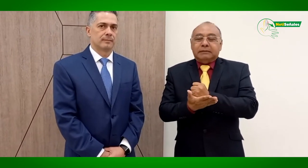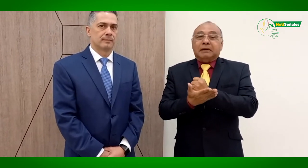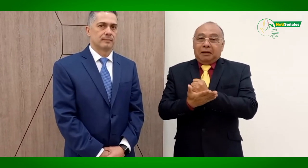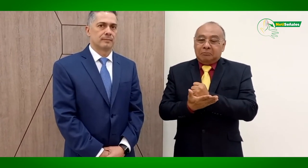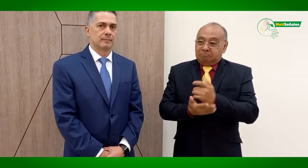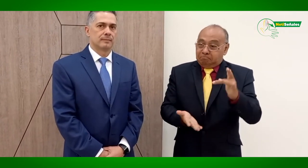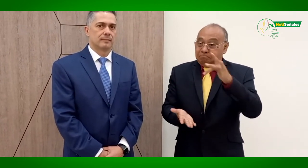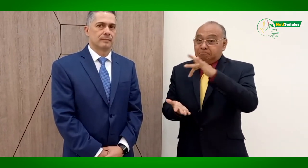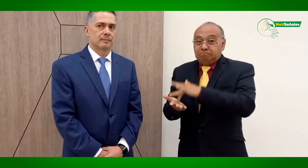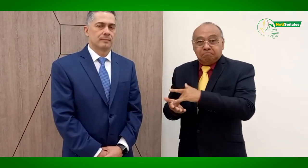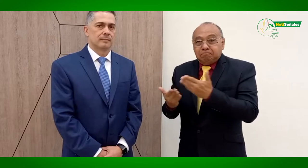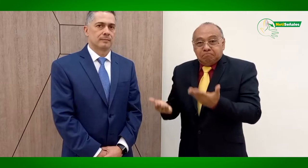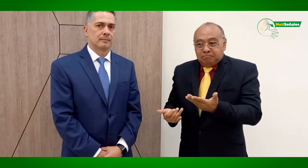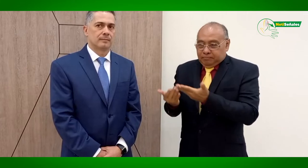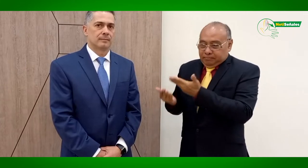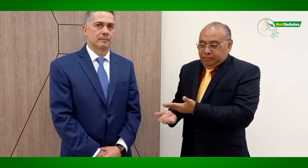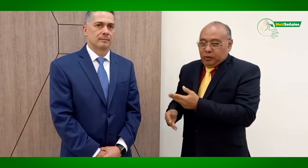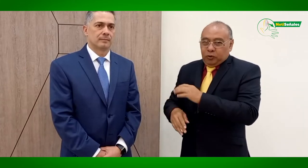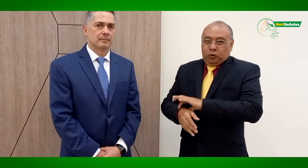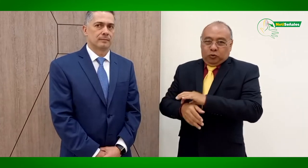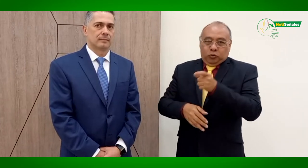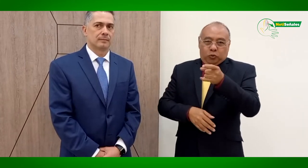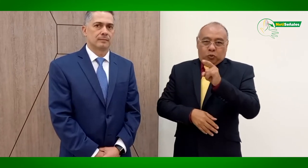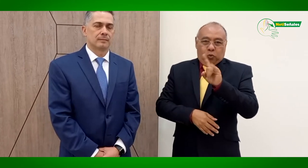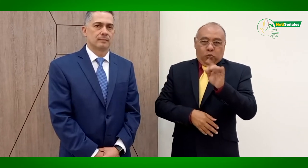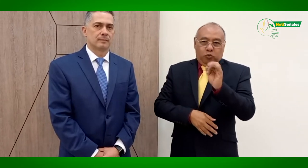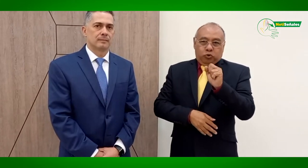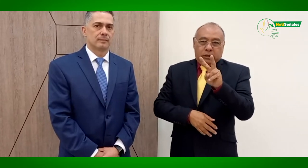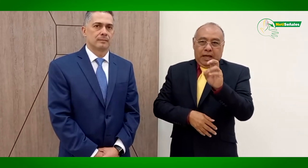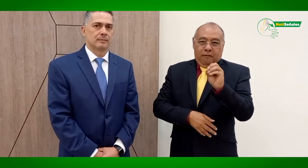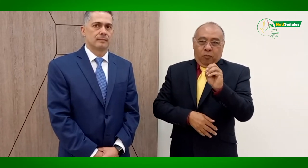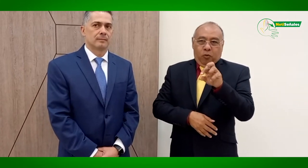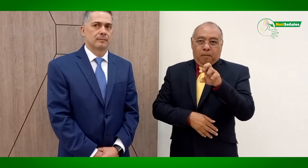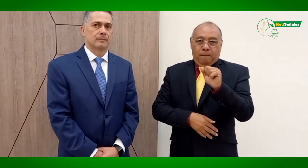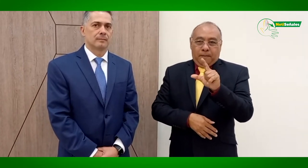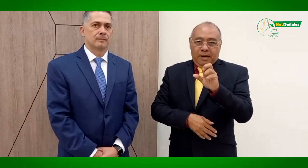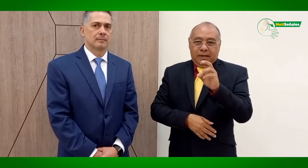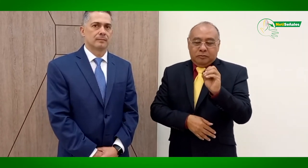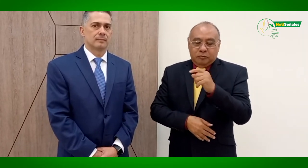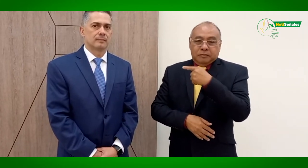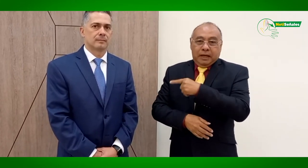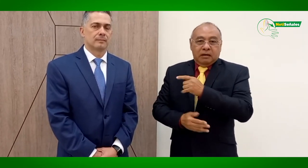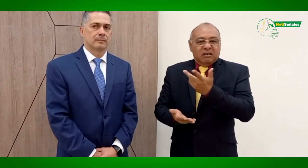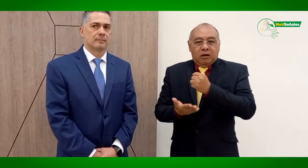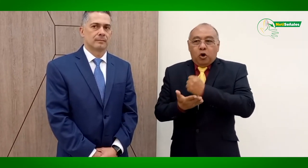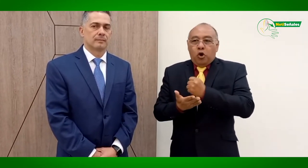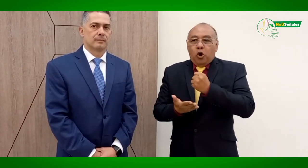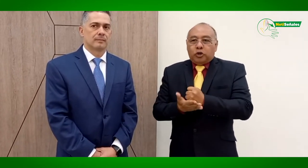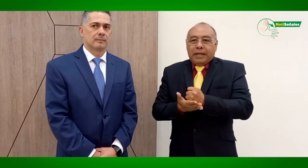personas con discapacidad, específicamente las personas sordas. Hoy me acompaña el doctor Gustavo Emilio, el doctor